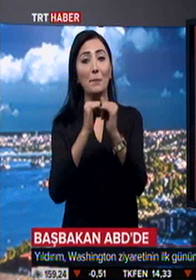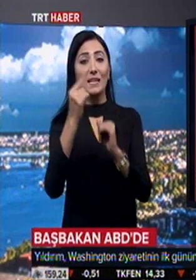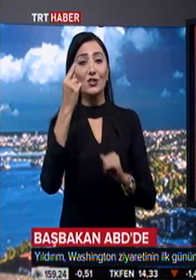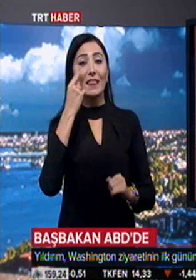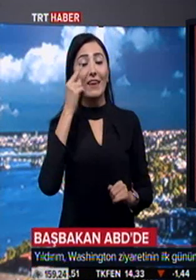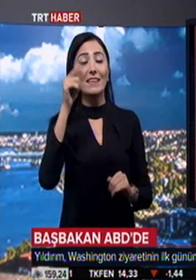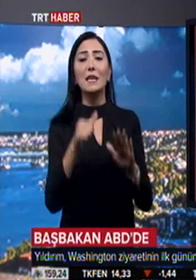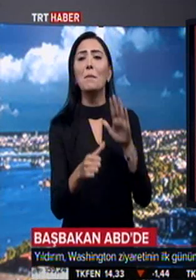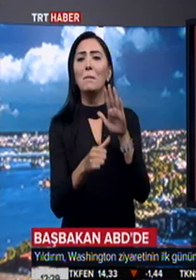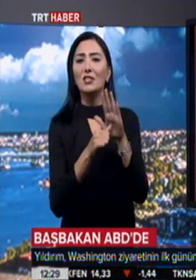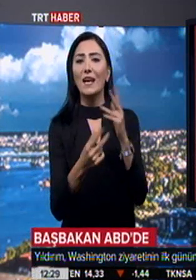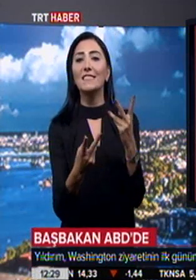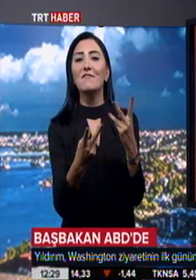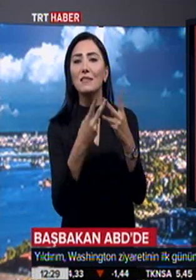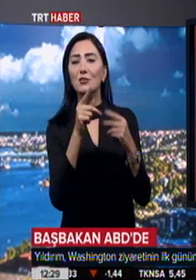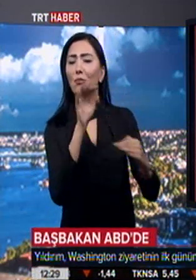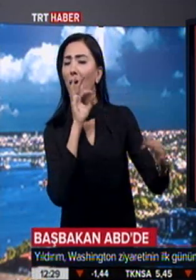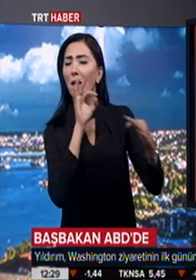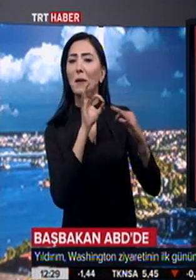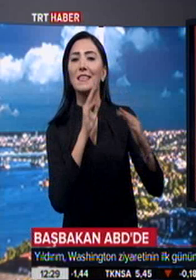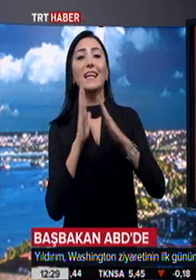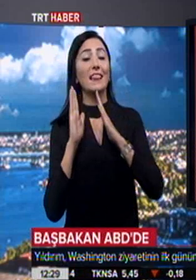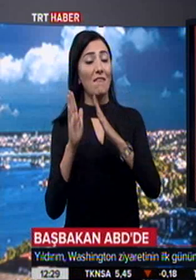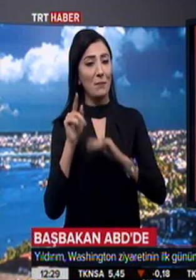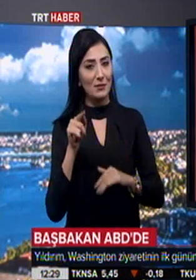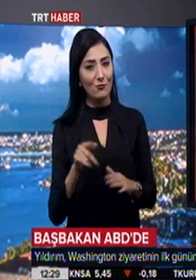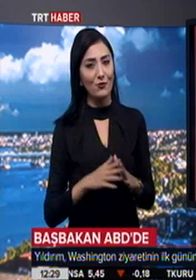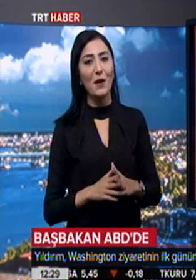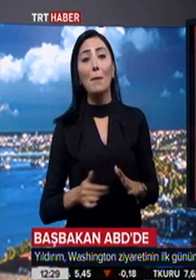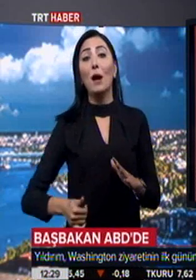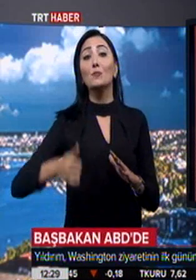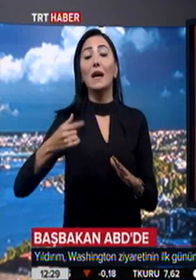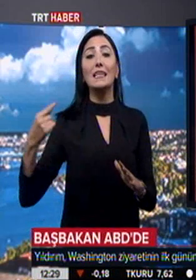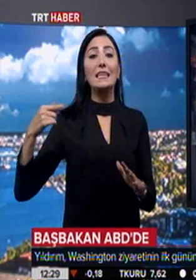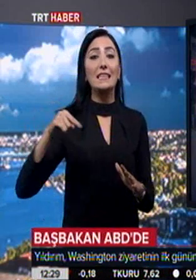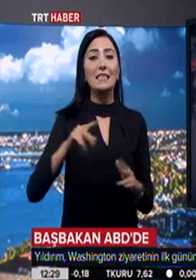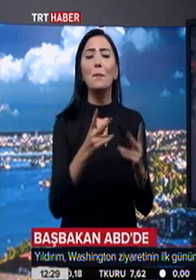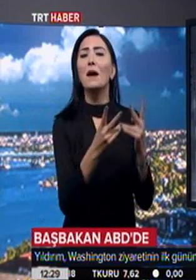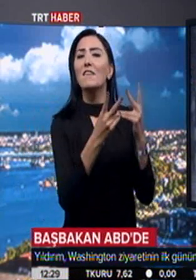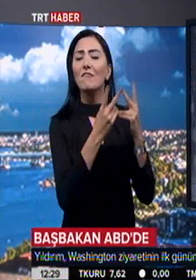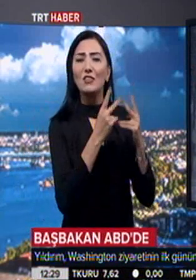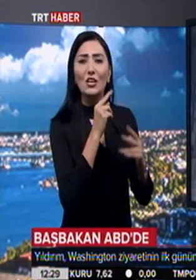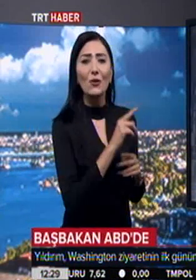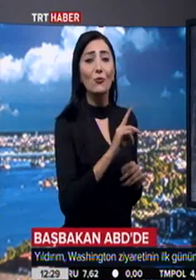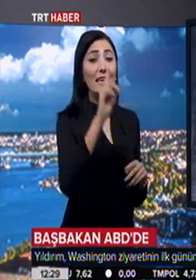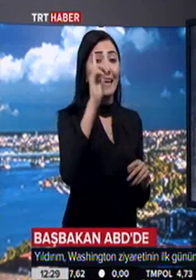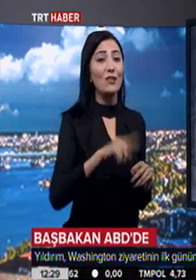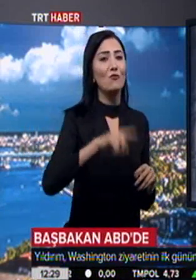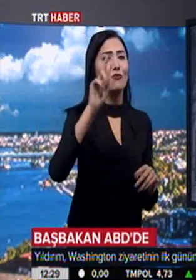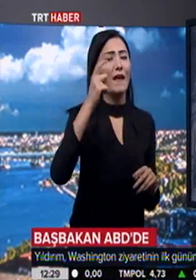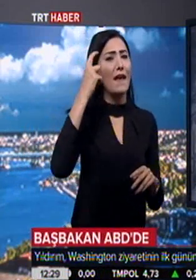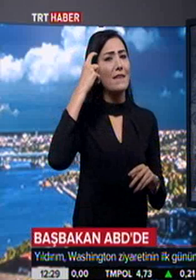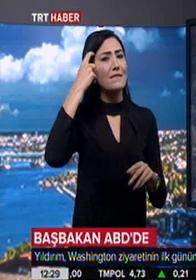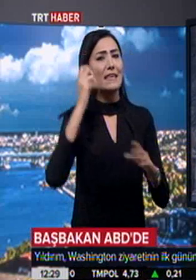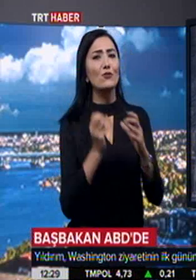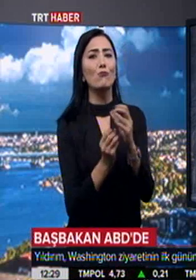Amerika Birleşik Devletleri'nin başkenti Washington'da temaslarını sürdürüyor. Başbakan Binali Yıldırım, Washington'daki ilk